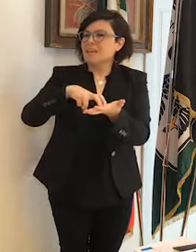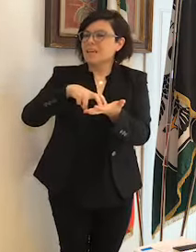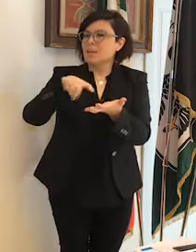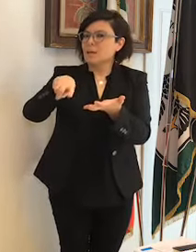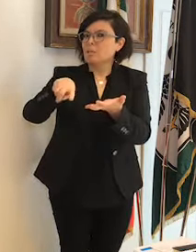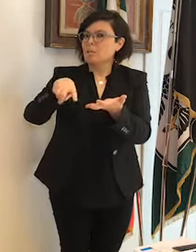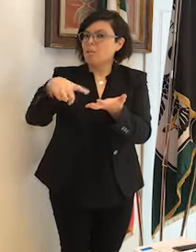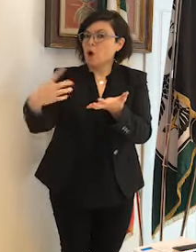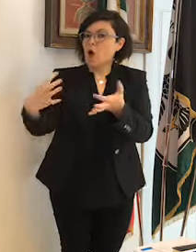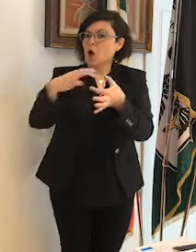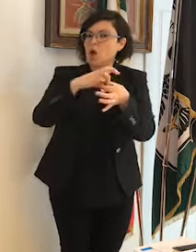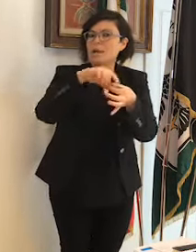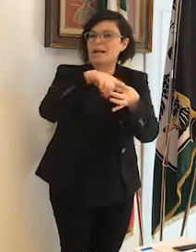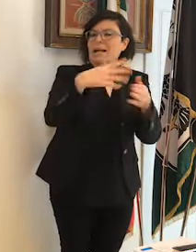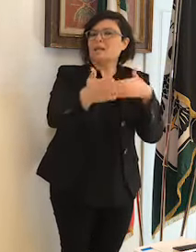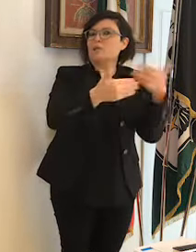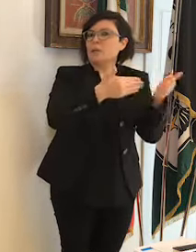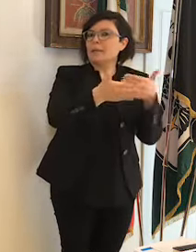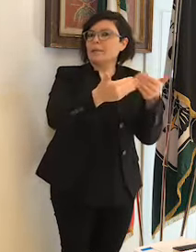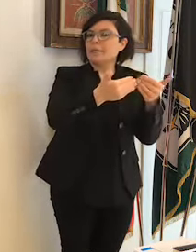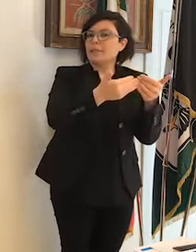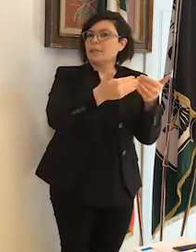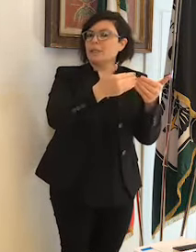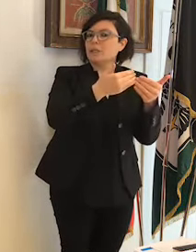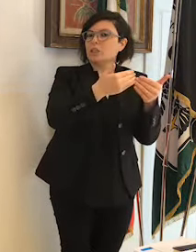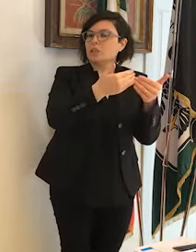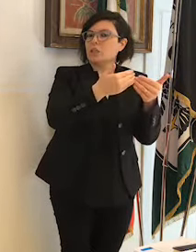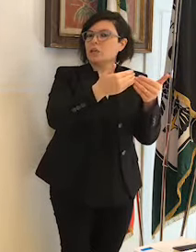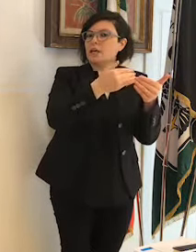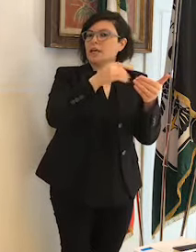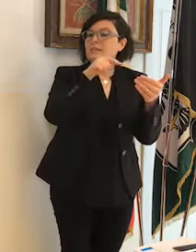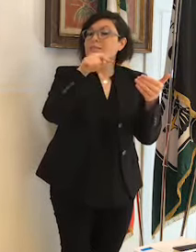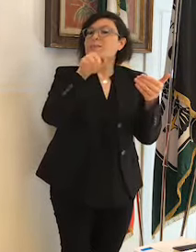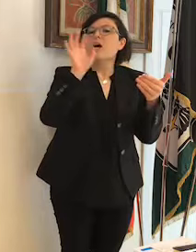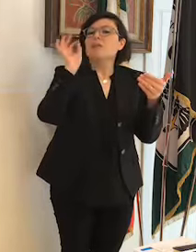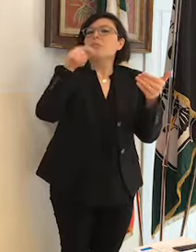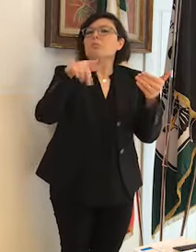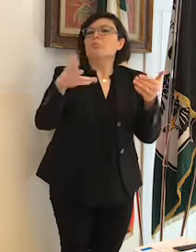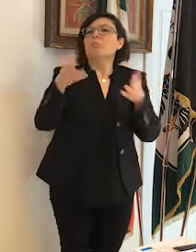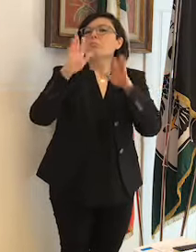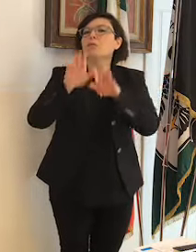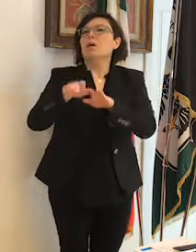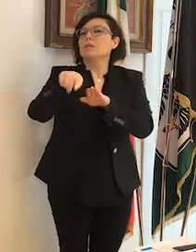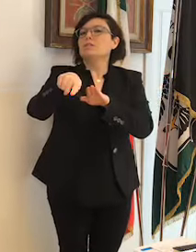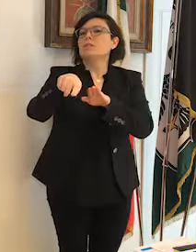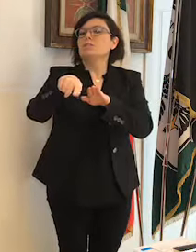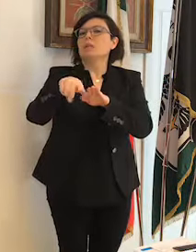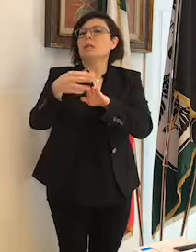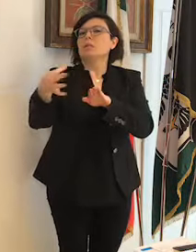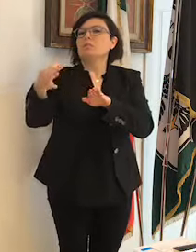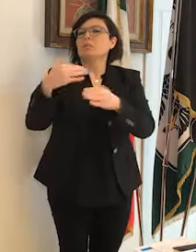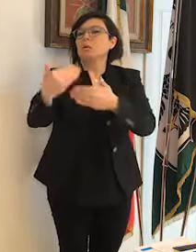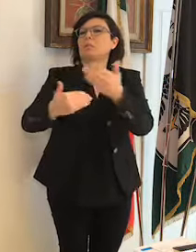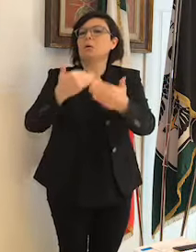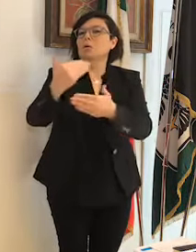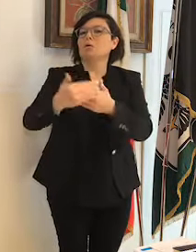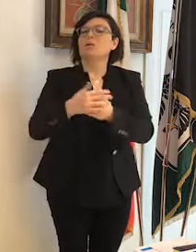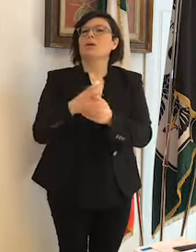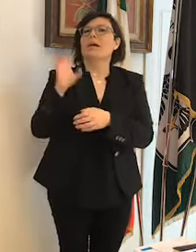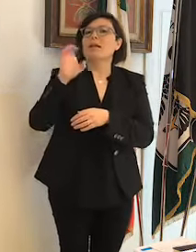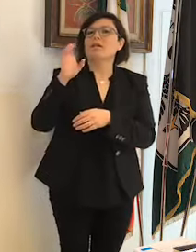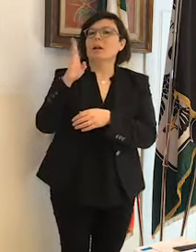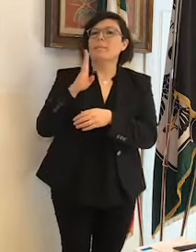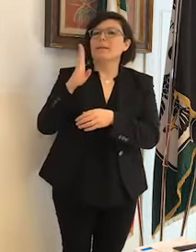della gestione di un'emergenza possa mettere in sicurezza i pazienti ricoverati. Eleonora Berardinetti del